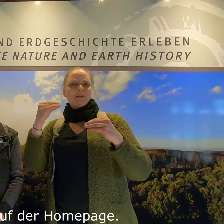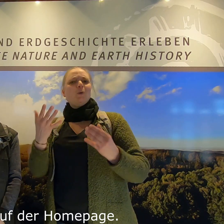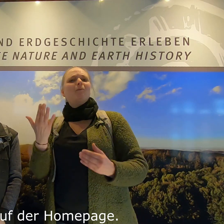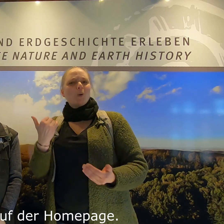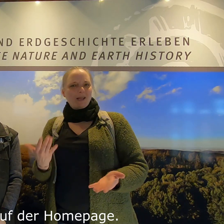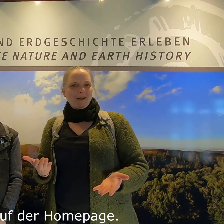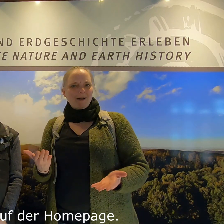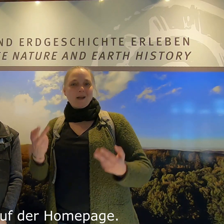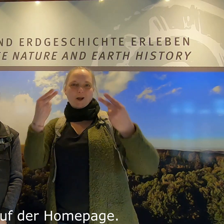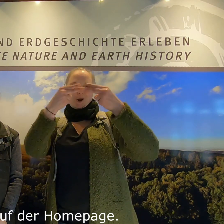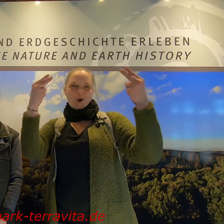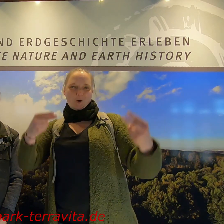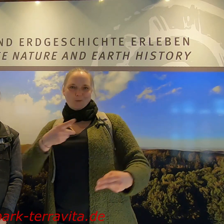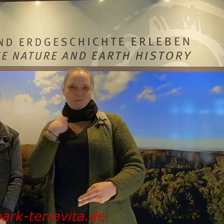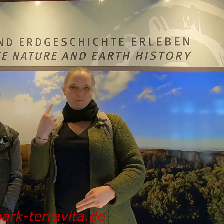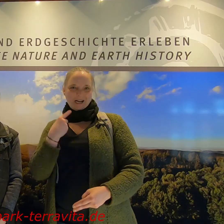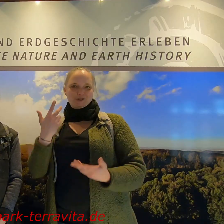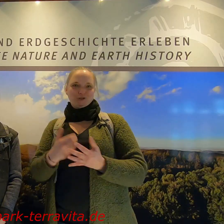auf der Homepage.